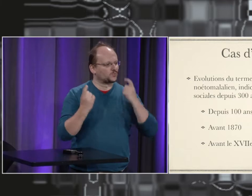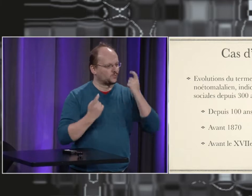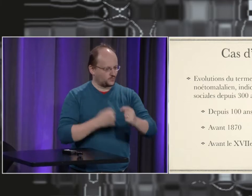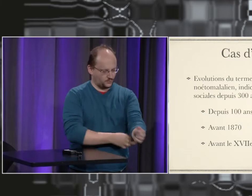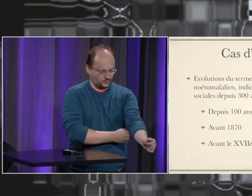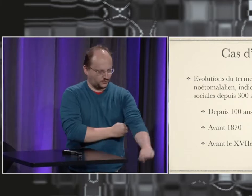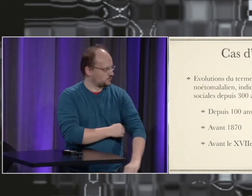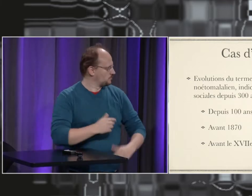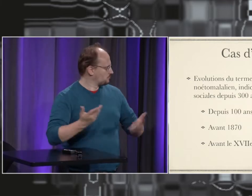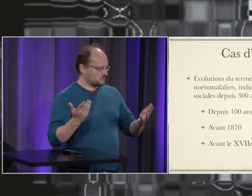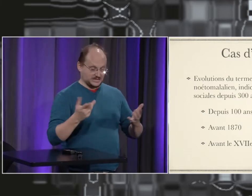quand on a le pouvoir donc c'est intéressant